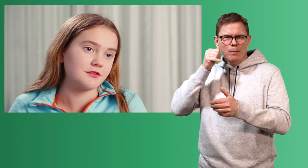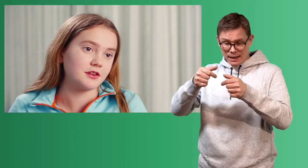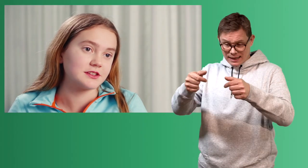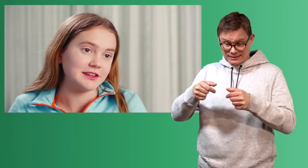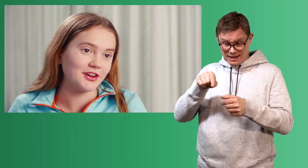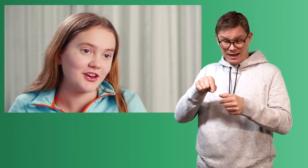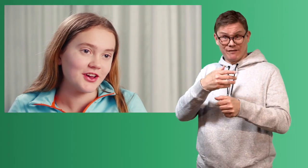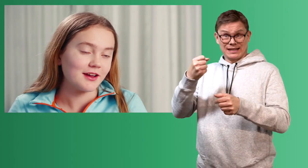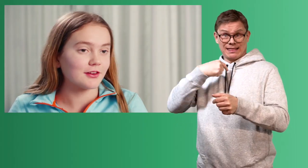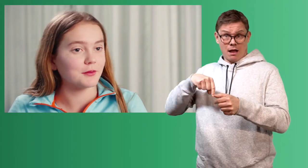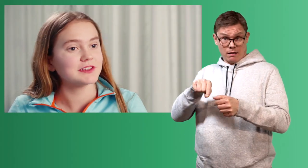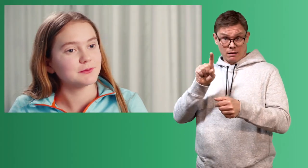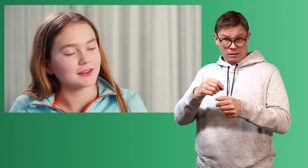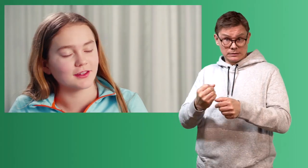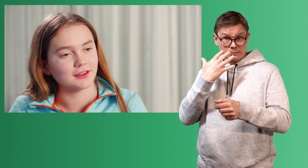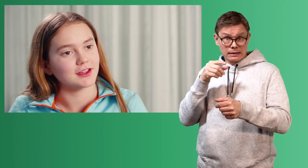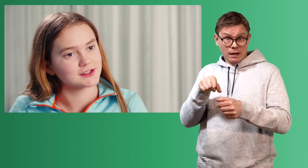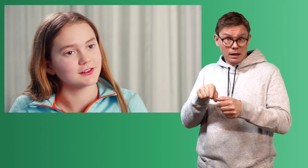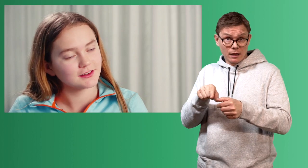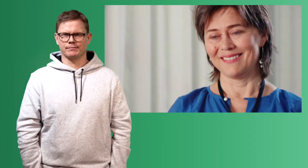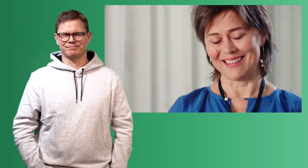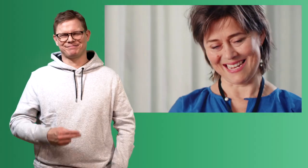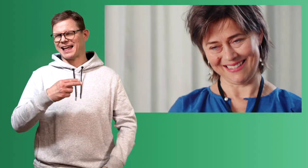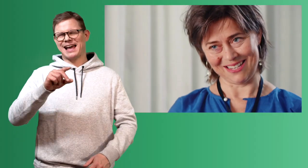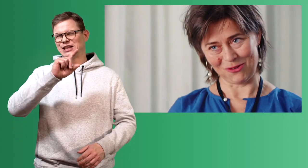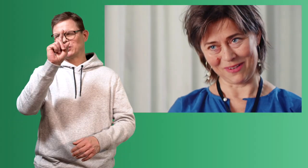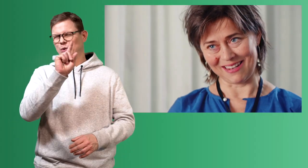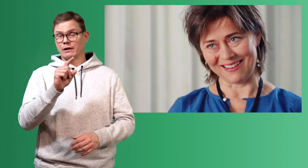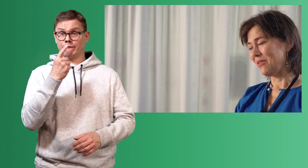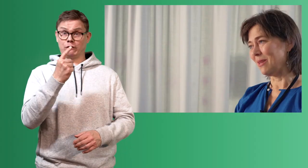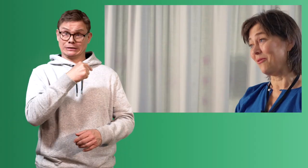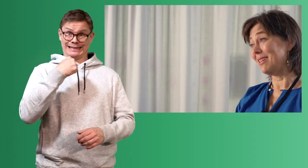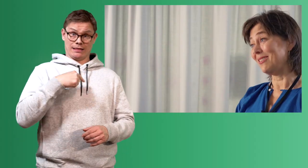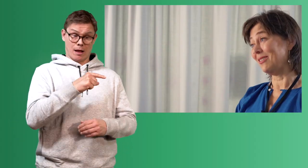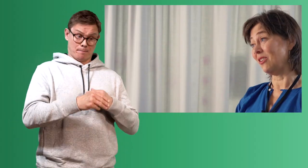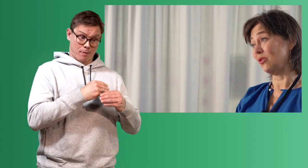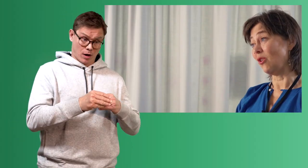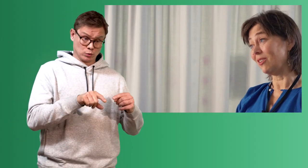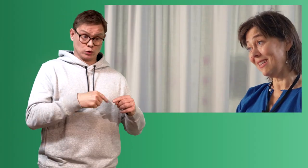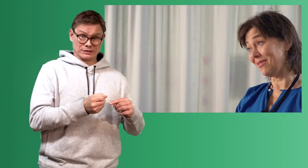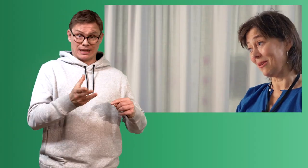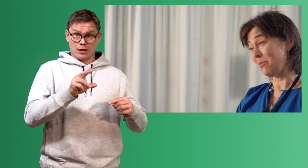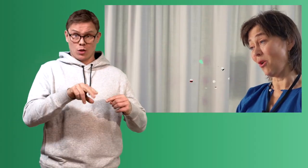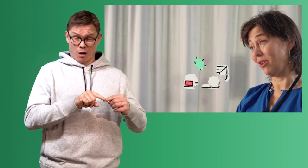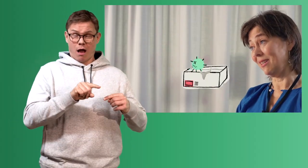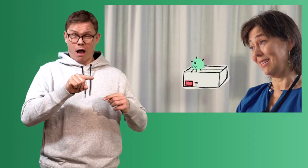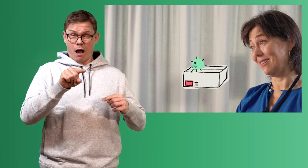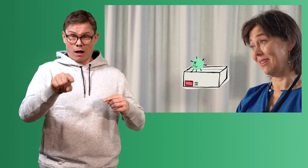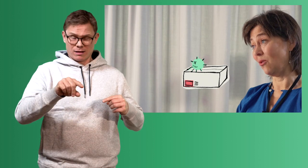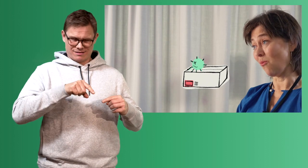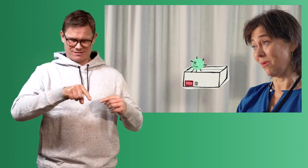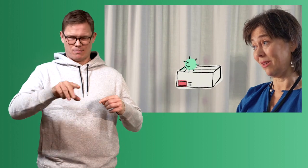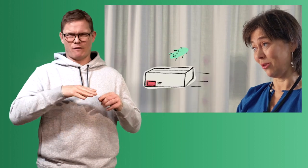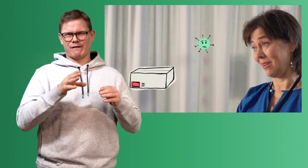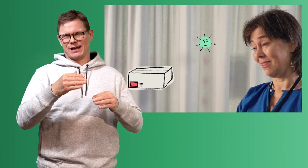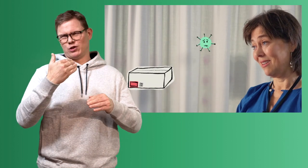dekseler fra Kina. Kan jeg bli smittet av de dekselene da? Nei, det tror vi ikke. Og det er fordi at det tar så lang tid fra det blir pakket i Kina